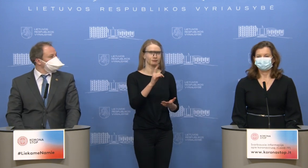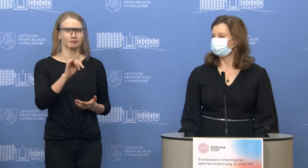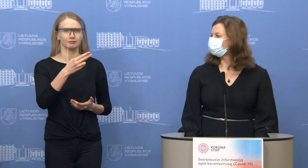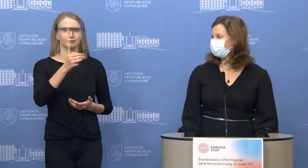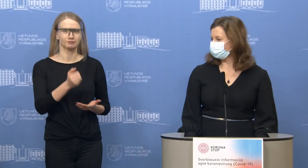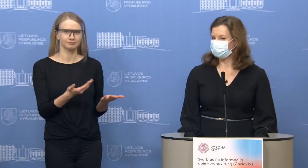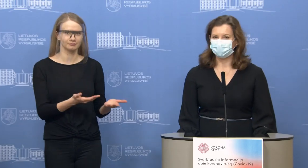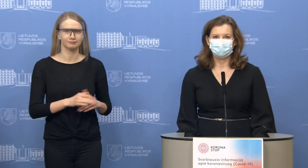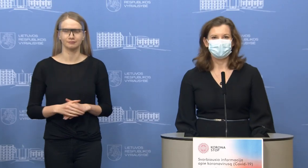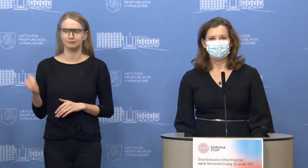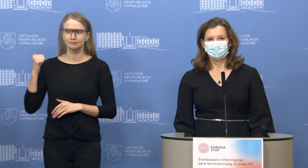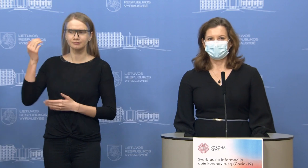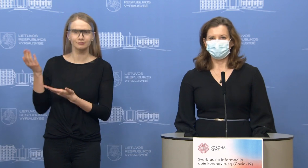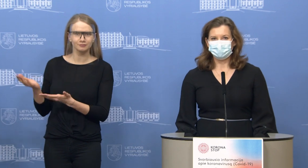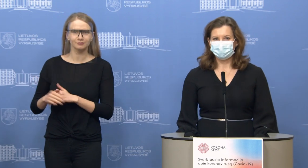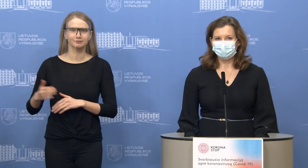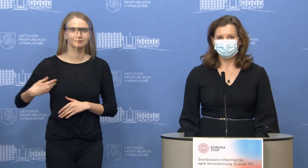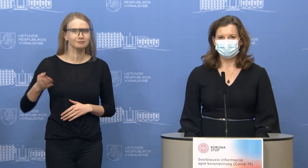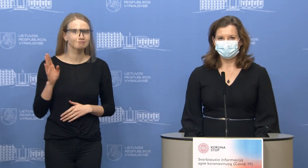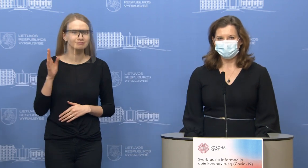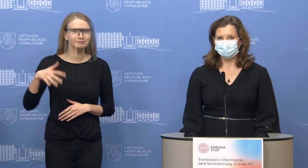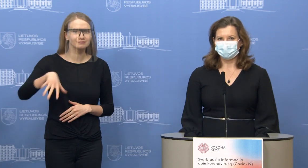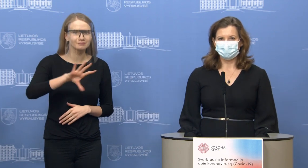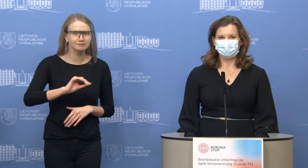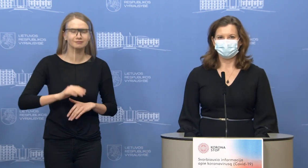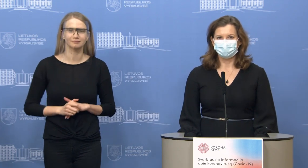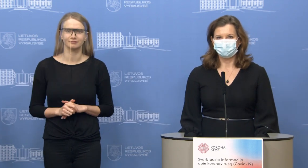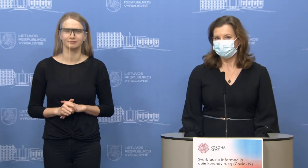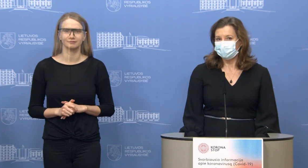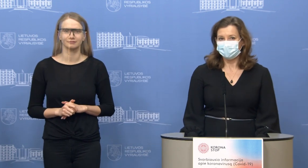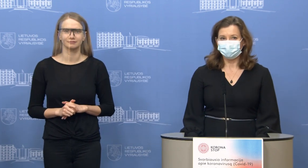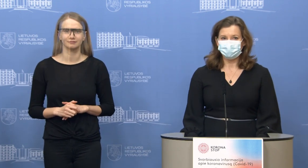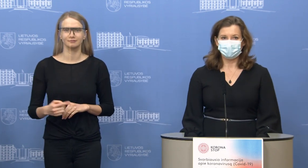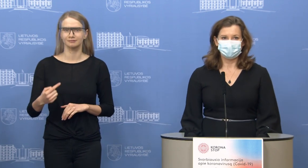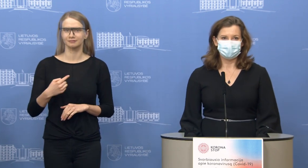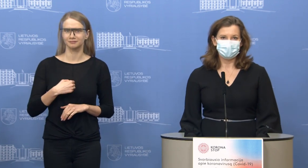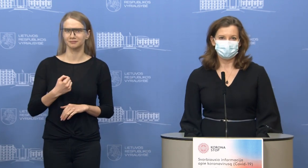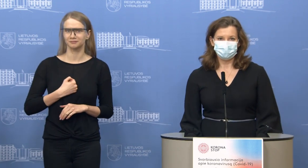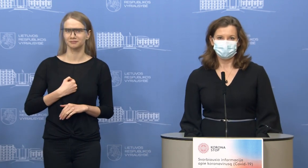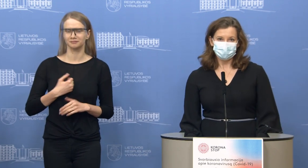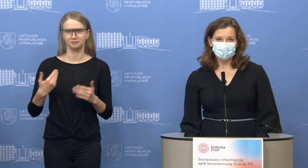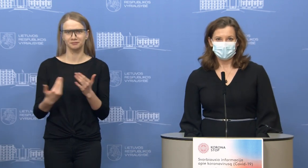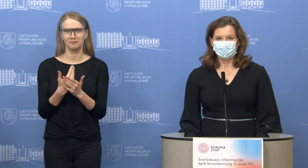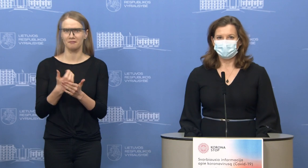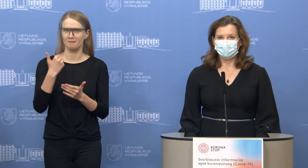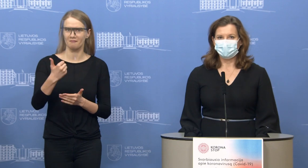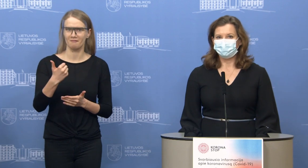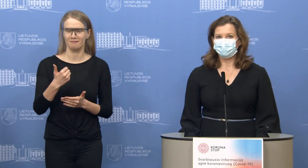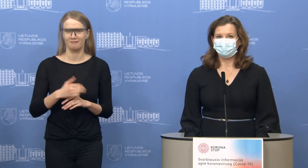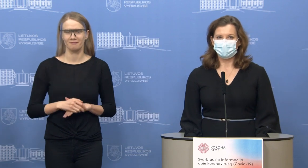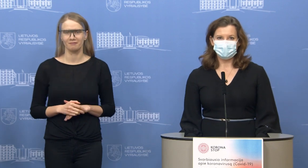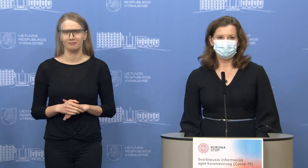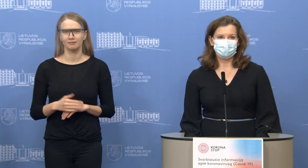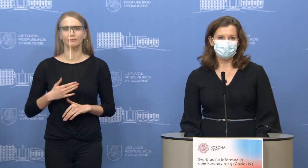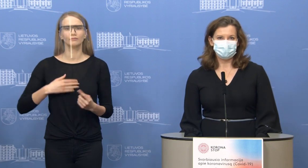žodis jums. Ačiū, Giedriu. Labas rytas visiems. Aš turiu tikrai nemažai labai gerų žinių apie tai,